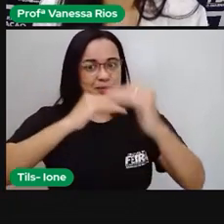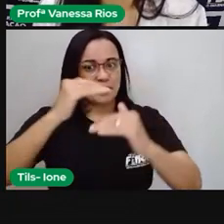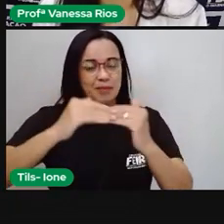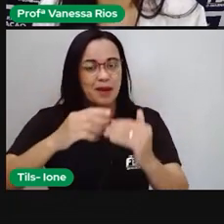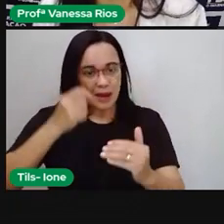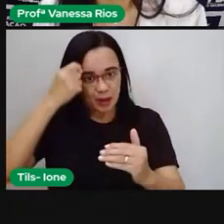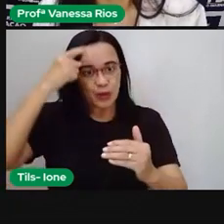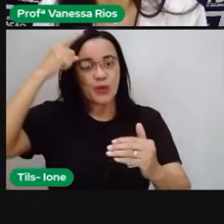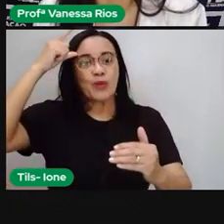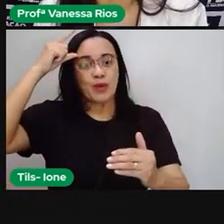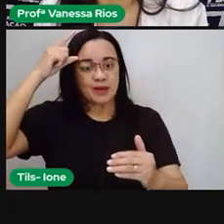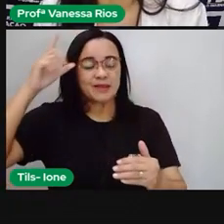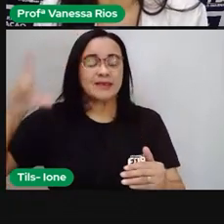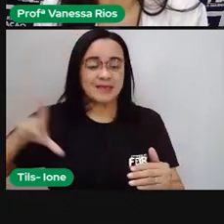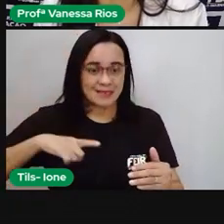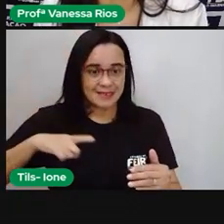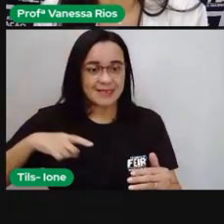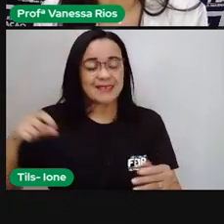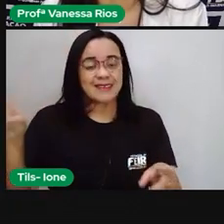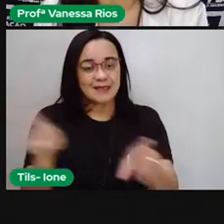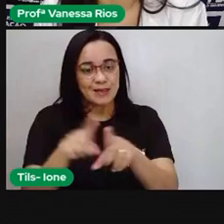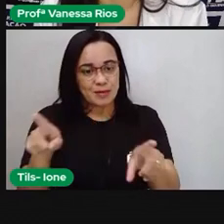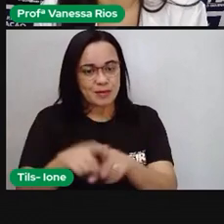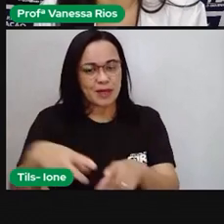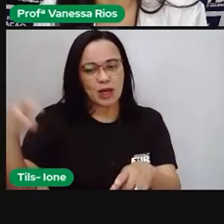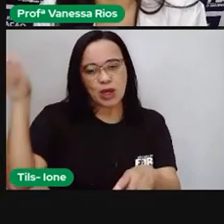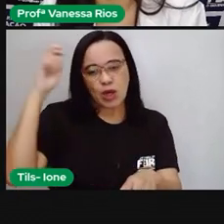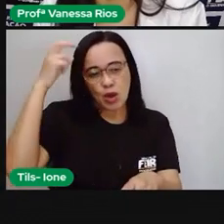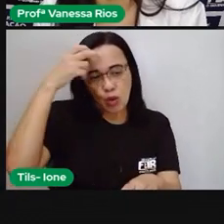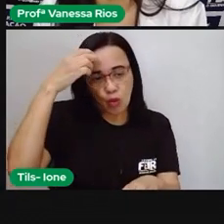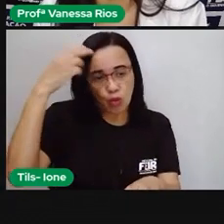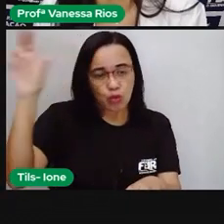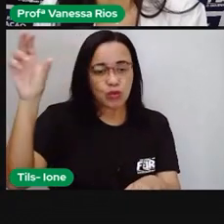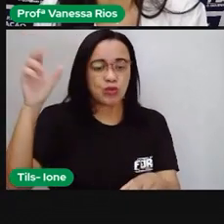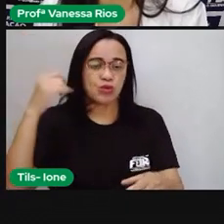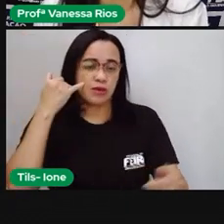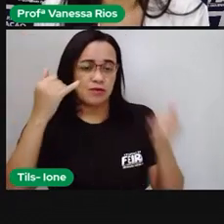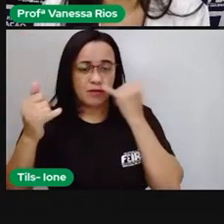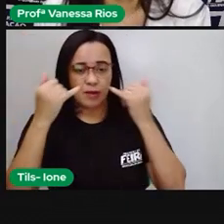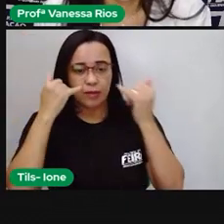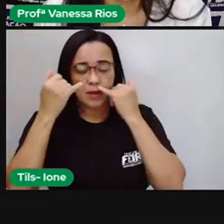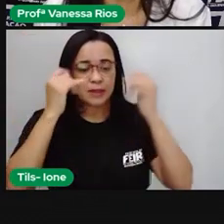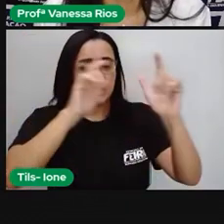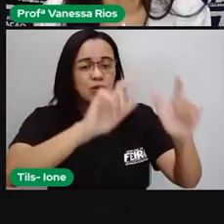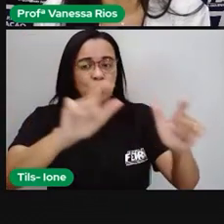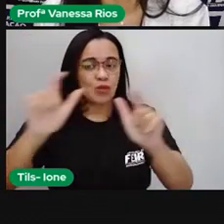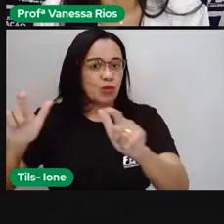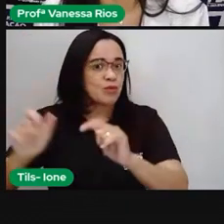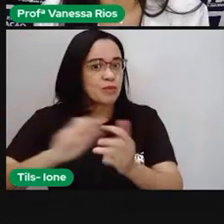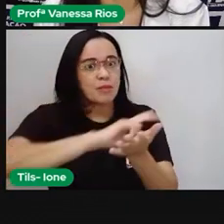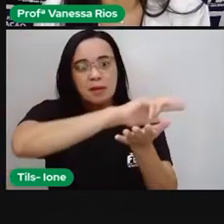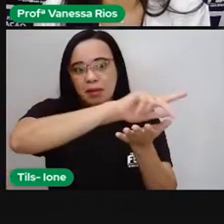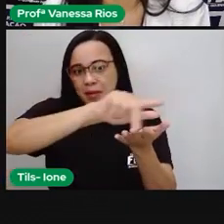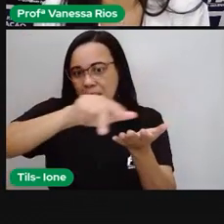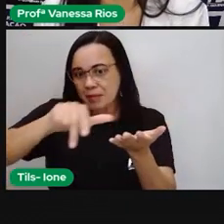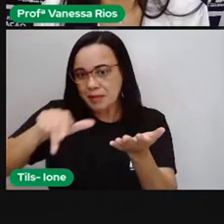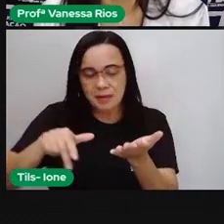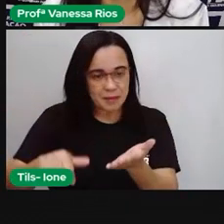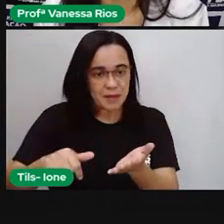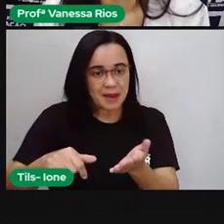né? Para conhecer culturas, informações de vários lugares, sem sairmos do lugar, né? Como se a gente